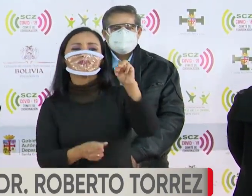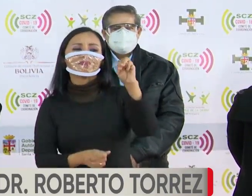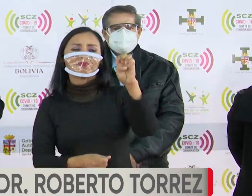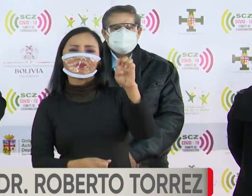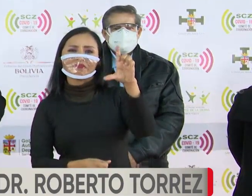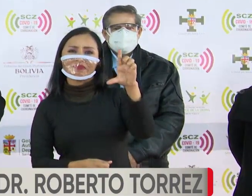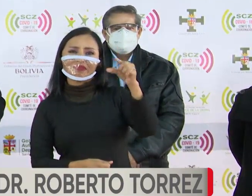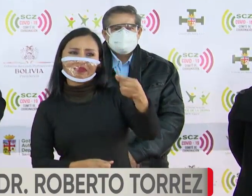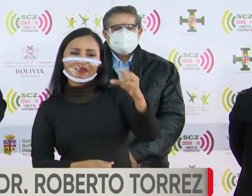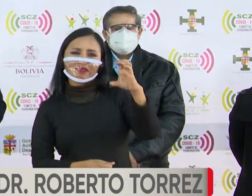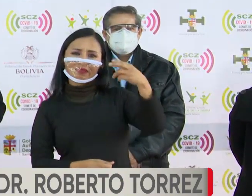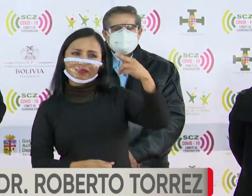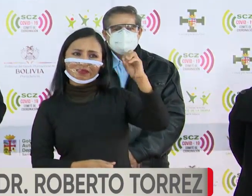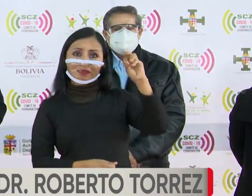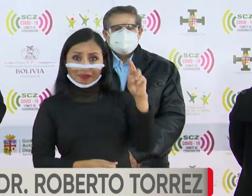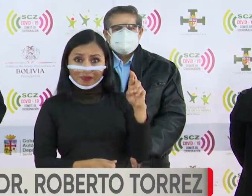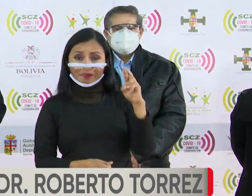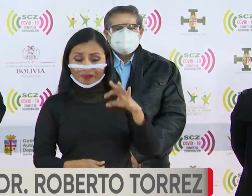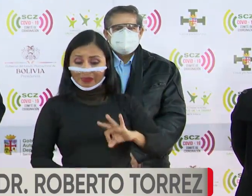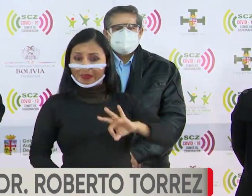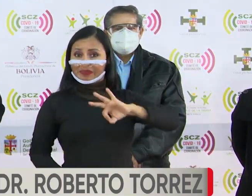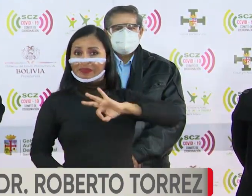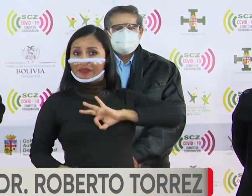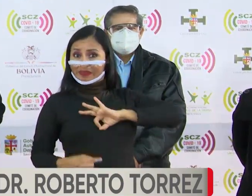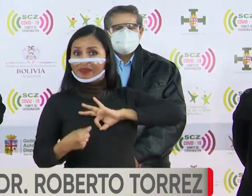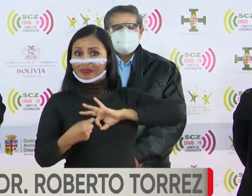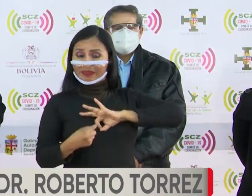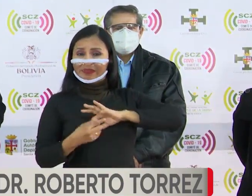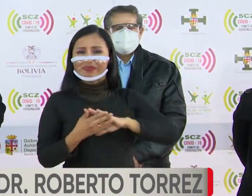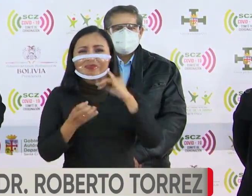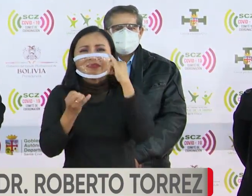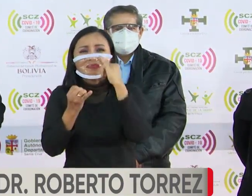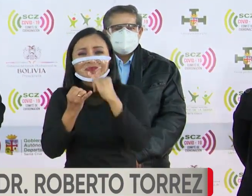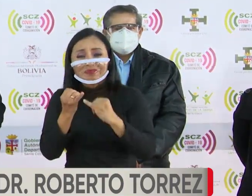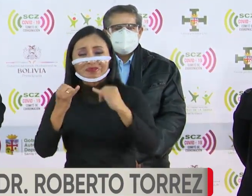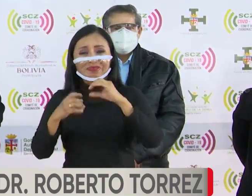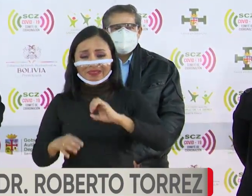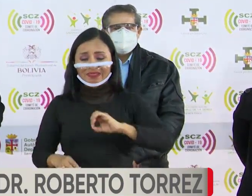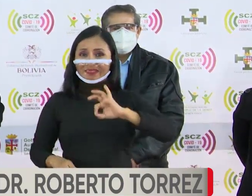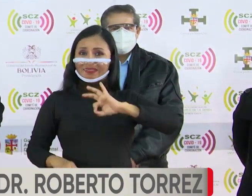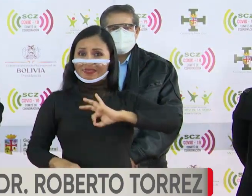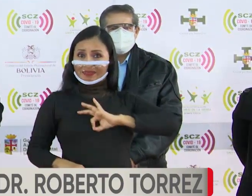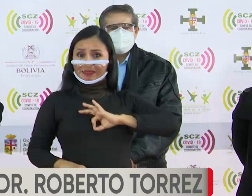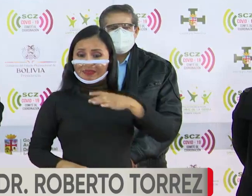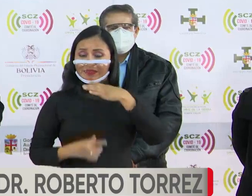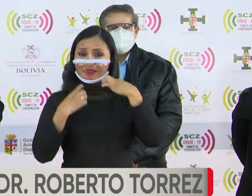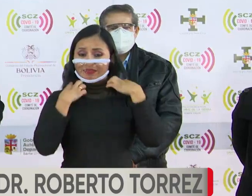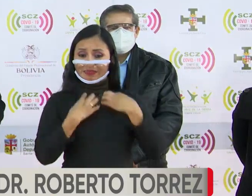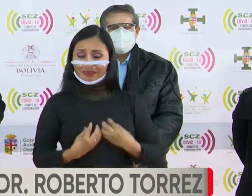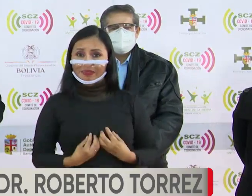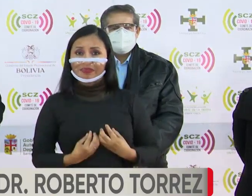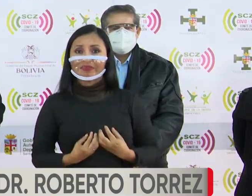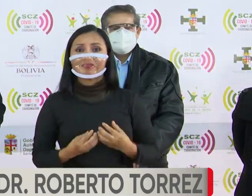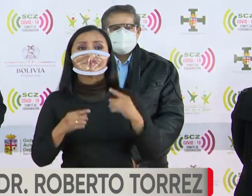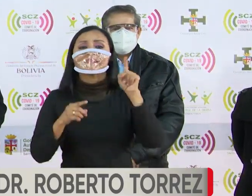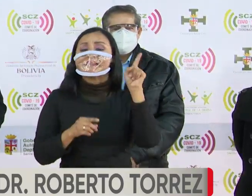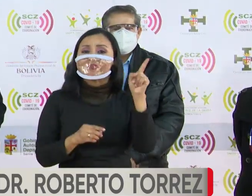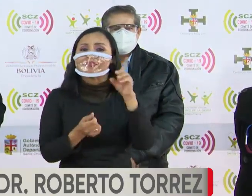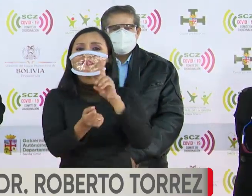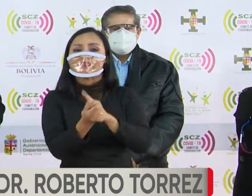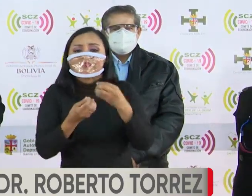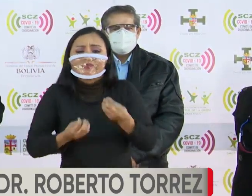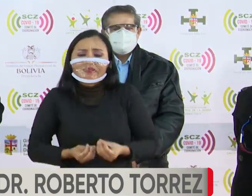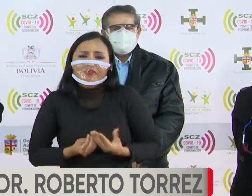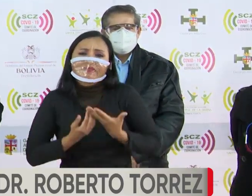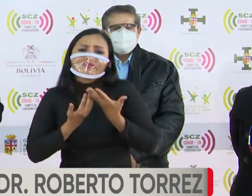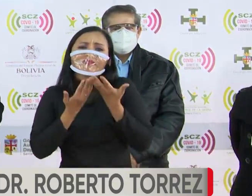Al recibir justamente esta última distinción, el doctor Torres expresó,